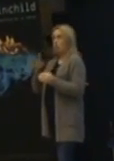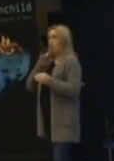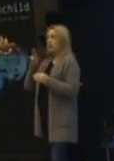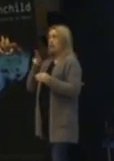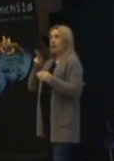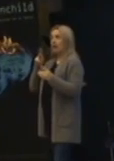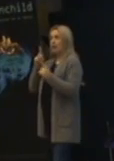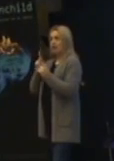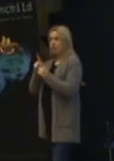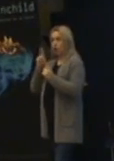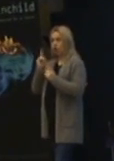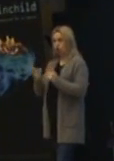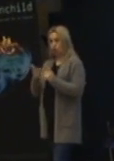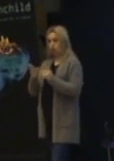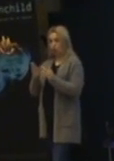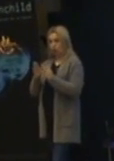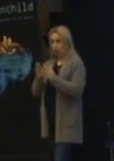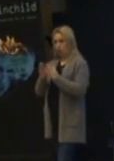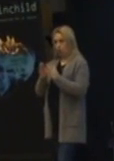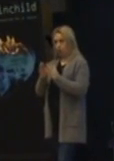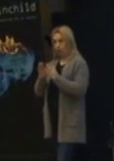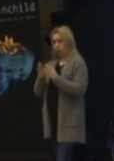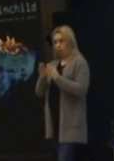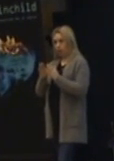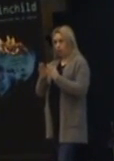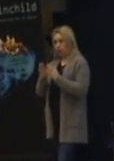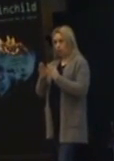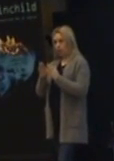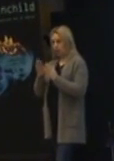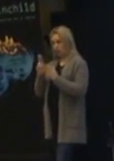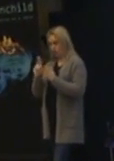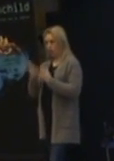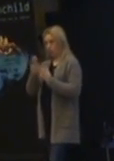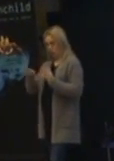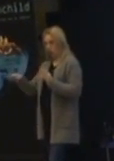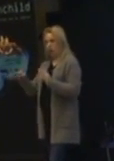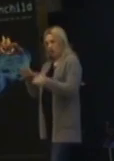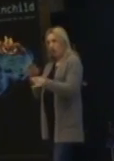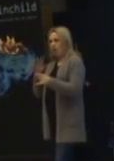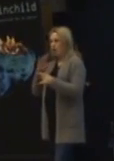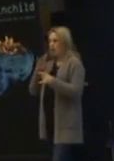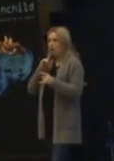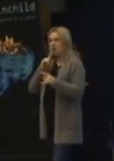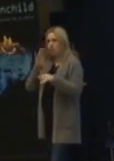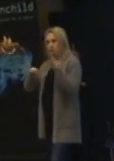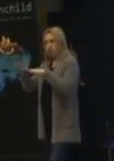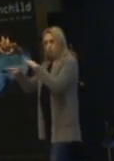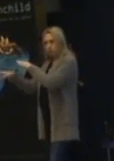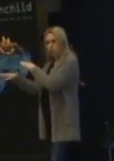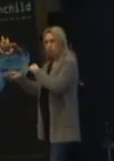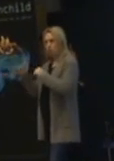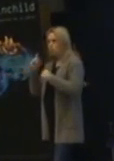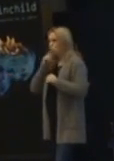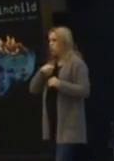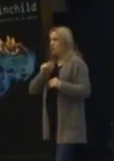barn. Så är det en ny funktionsvariation. Naturligtvis finns det ju att jag kan mixa. Att jag sisha i en mönster. Men jag kan inte använda bara en